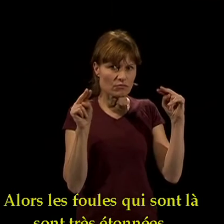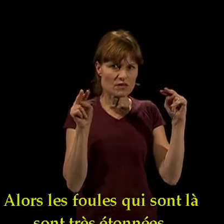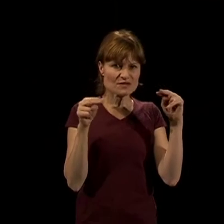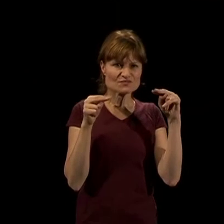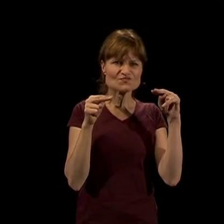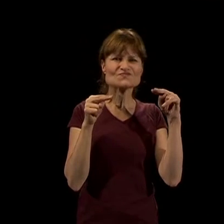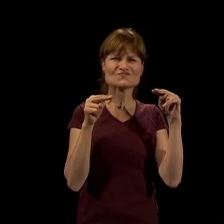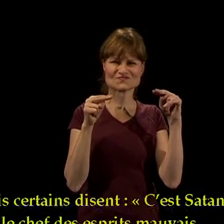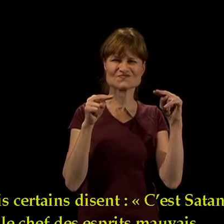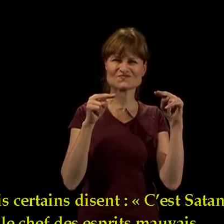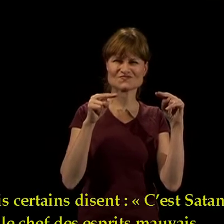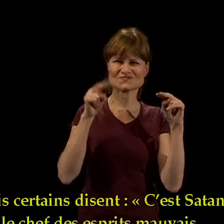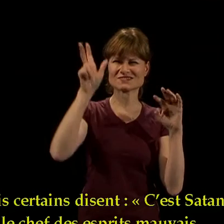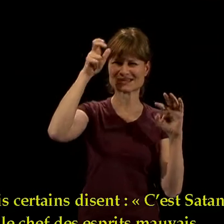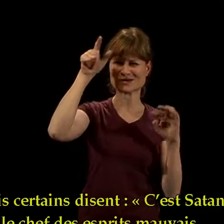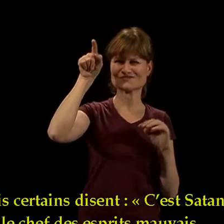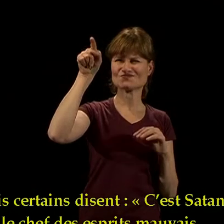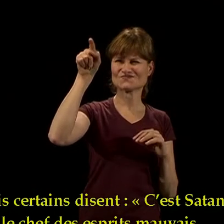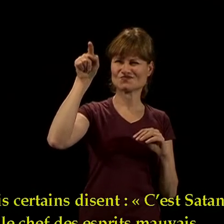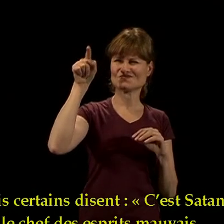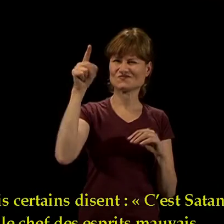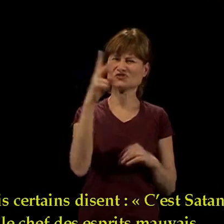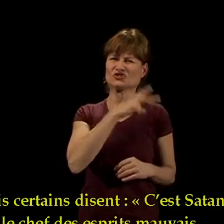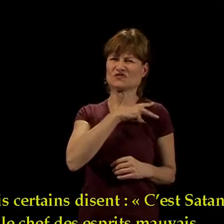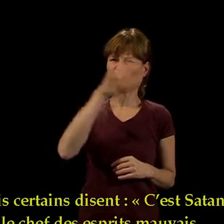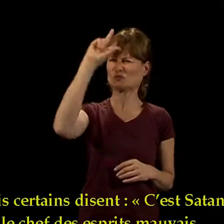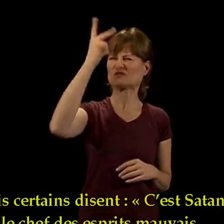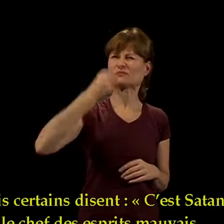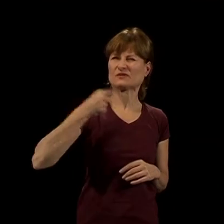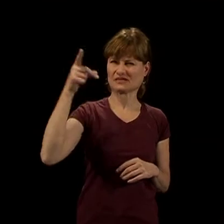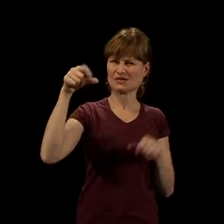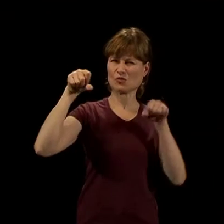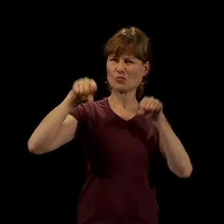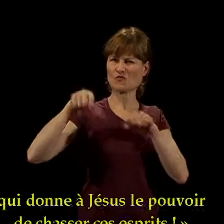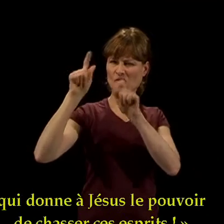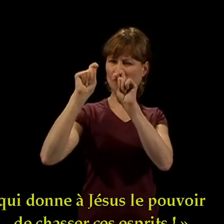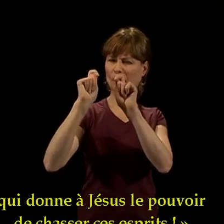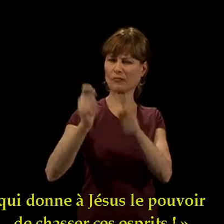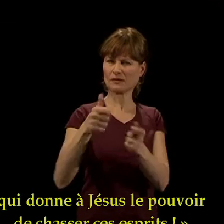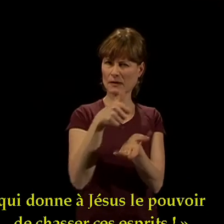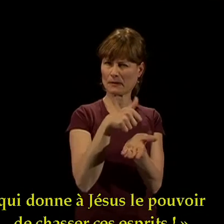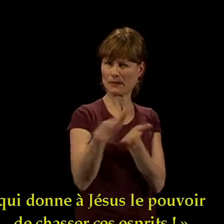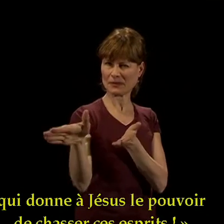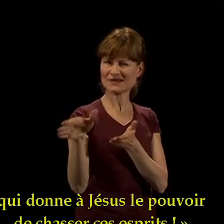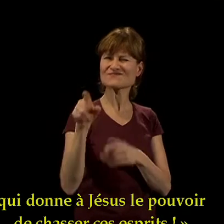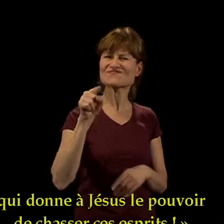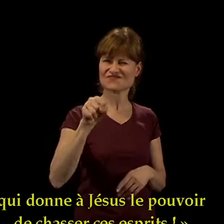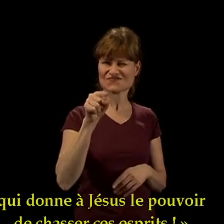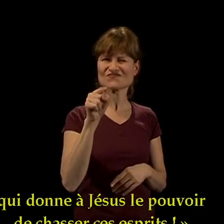sont très étonnées. Mais certains disent, c'est Satan, le chef des esprits mauvais, qui donne à Jésus le pouvoir de